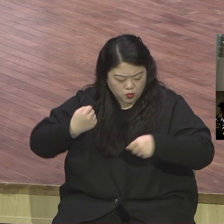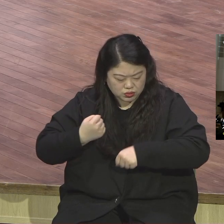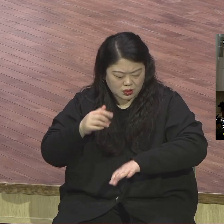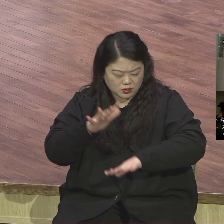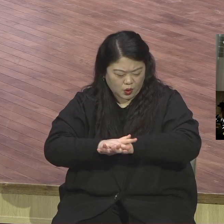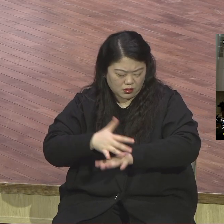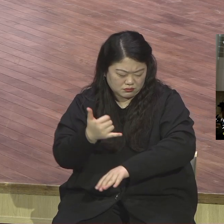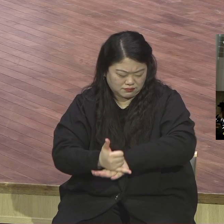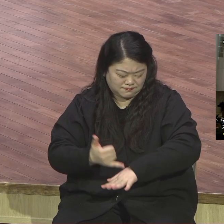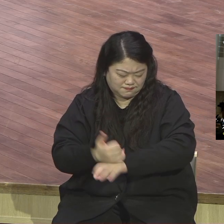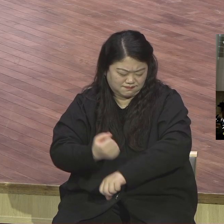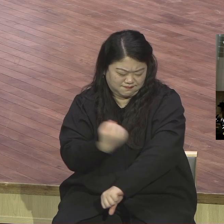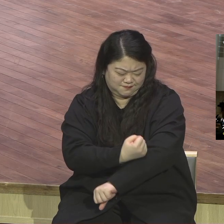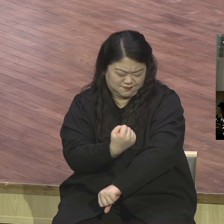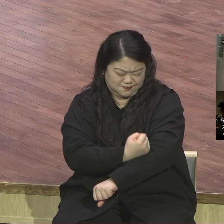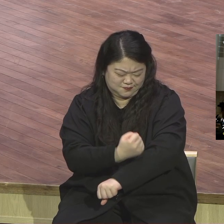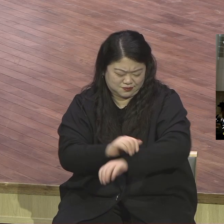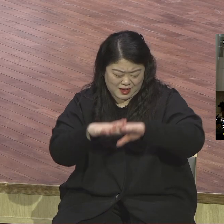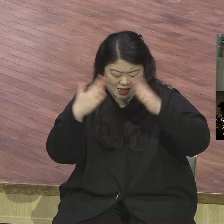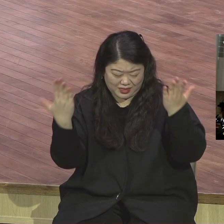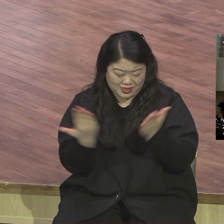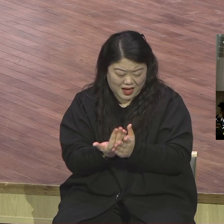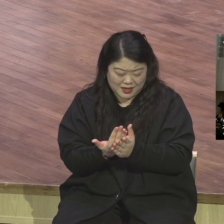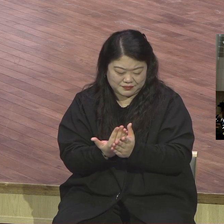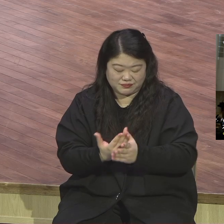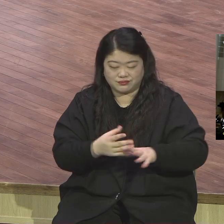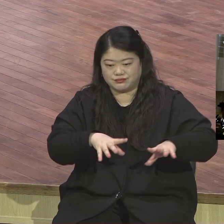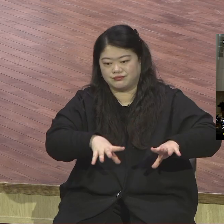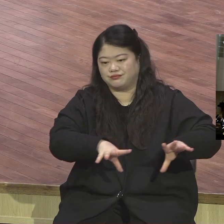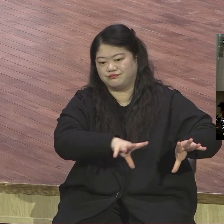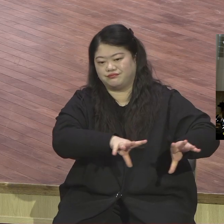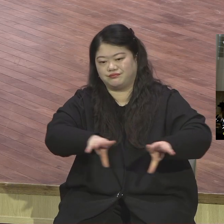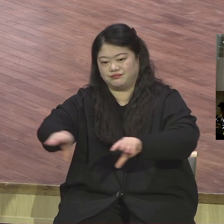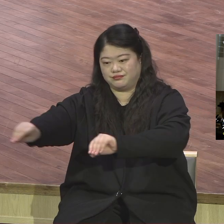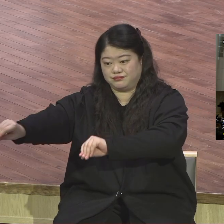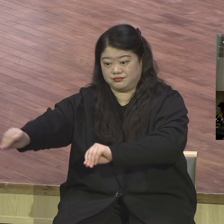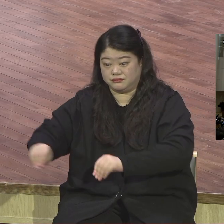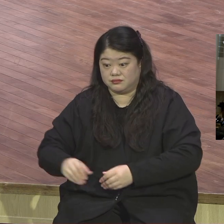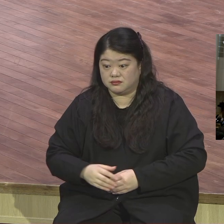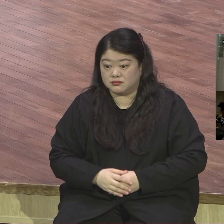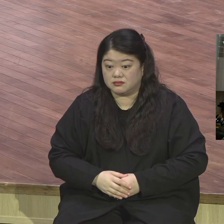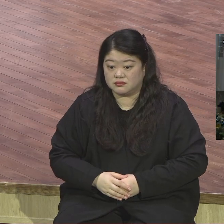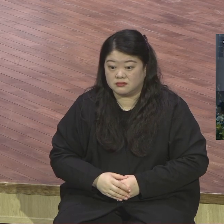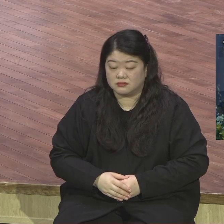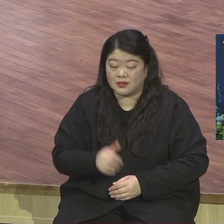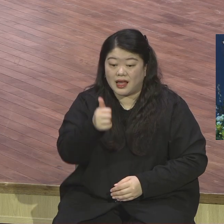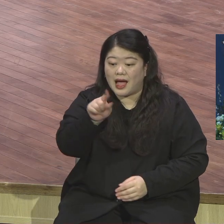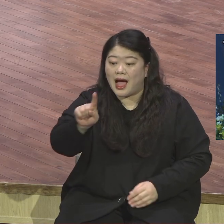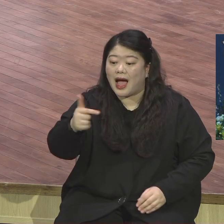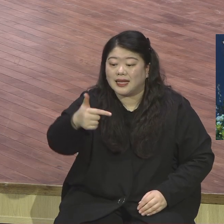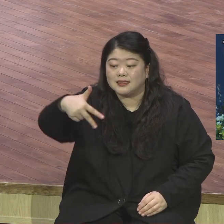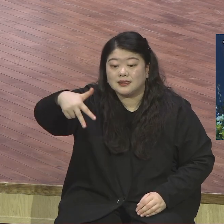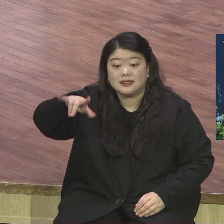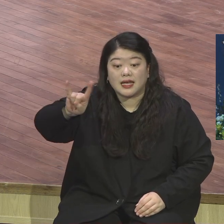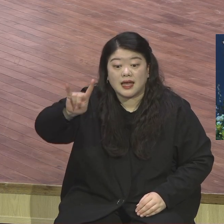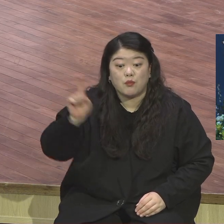모든 일에 한재를 들게 하였느니라 한재가 뭐예요 가뭄이에요